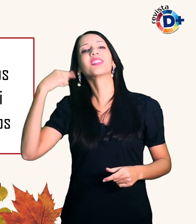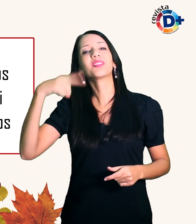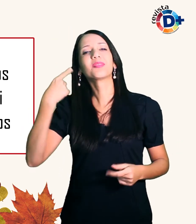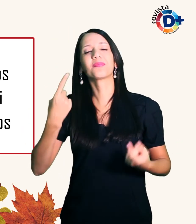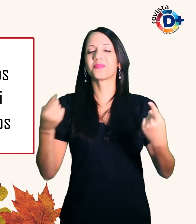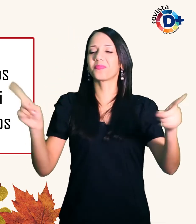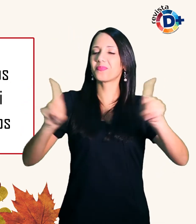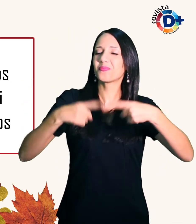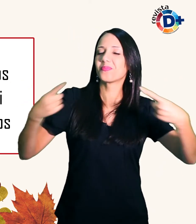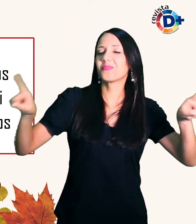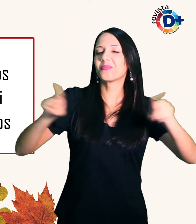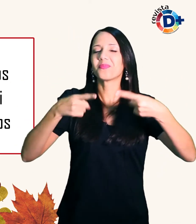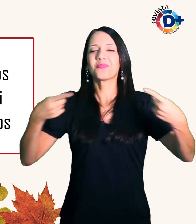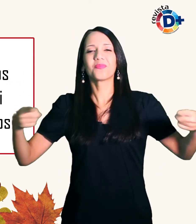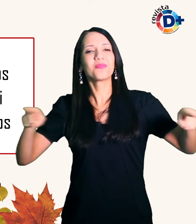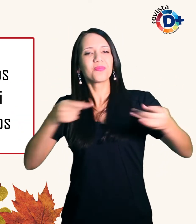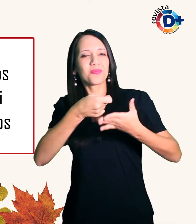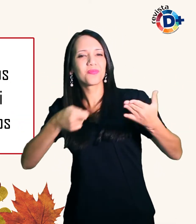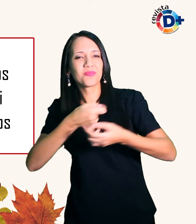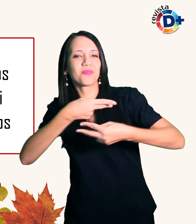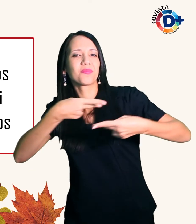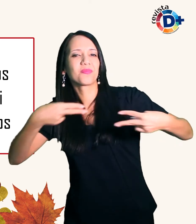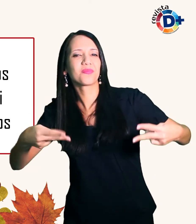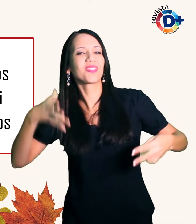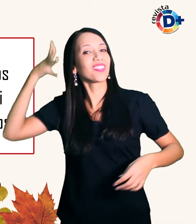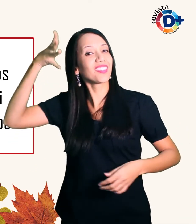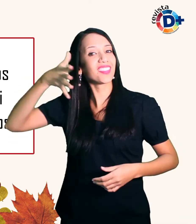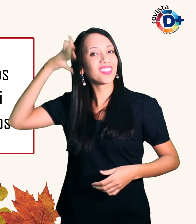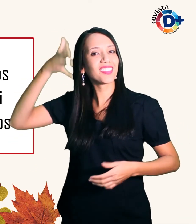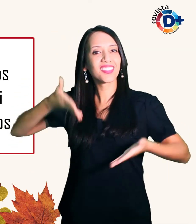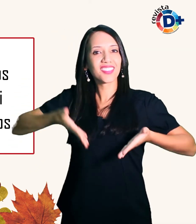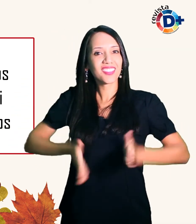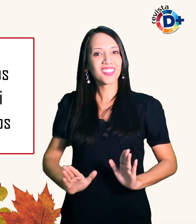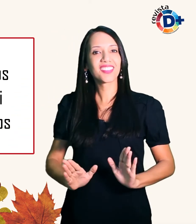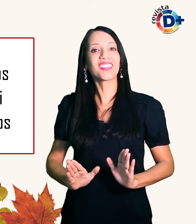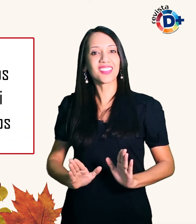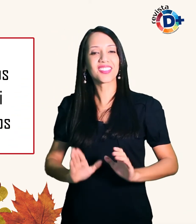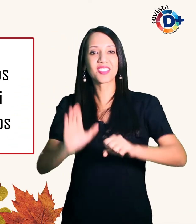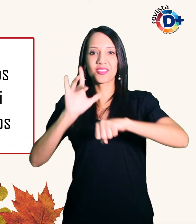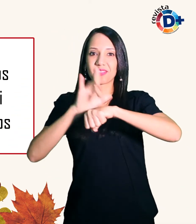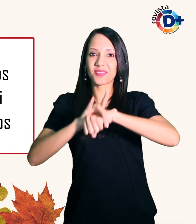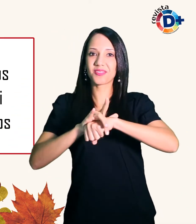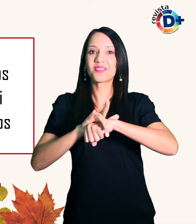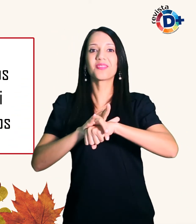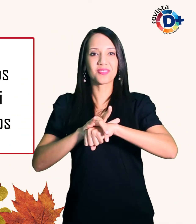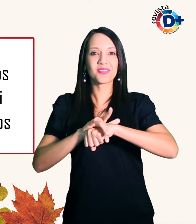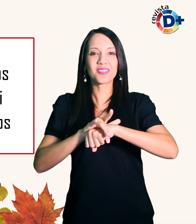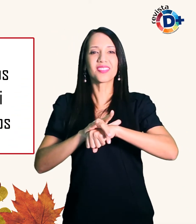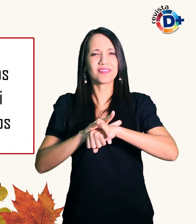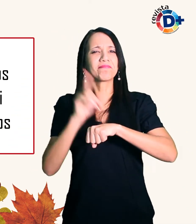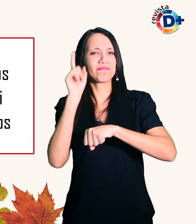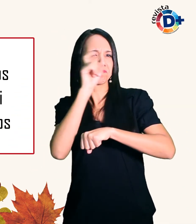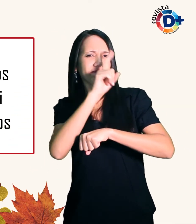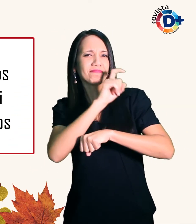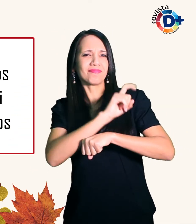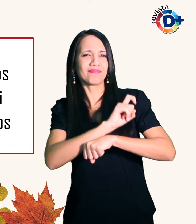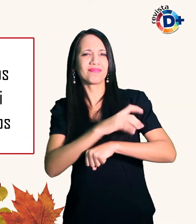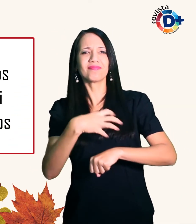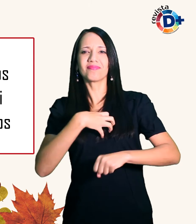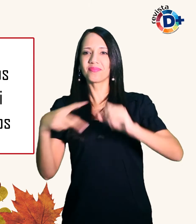palestrante e nasceu com a rara síndrome de Hanhart caracterizada pela ausência